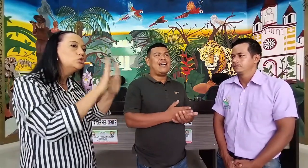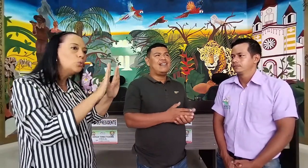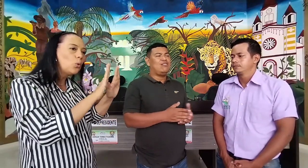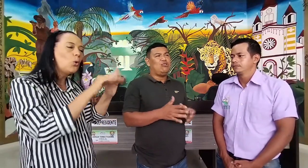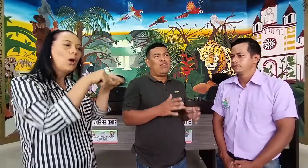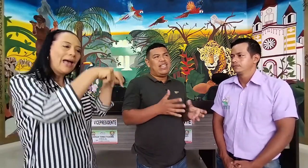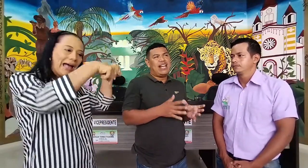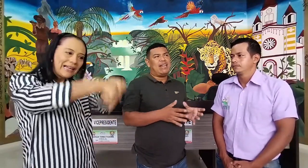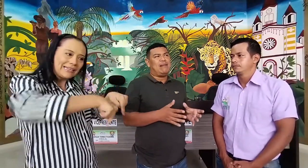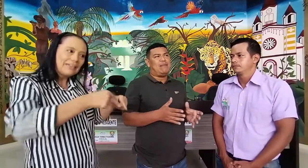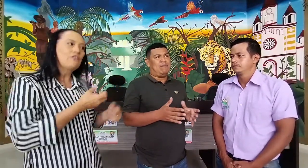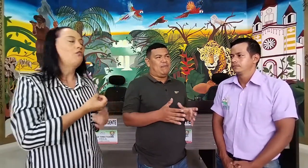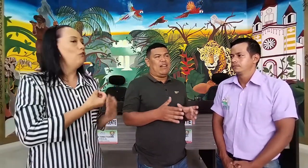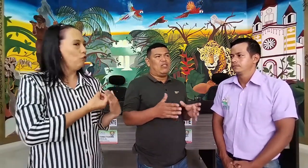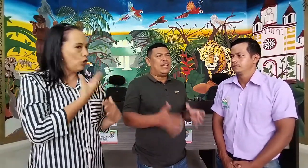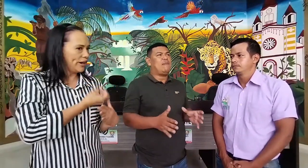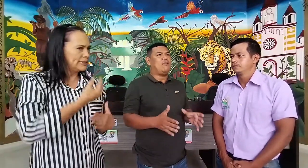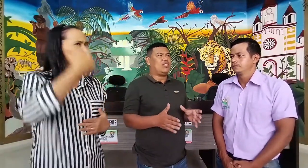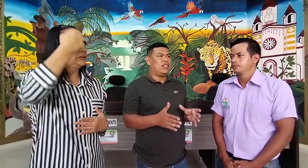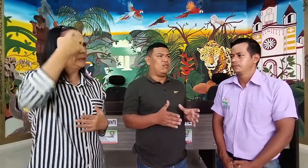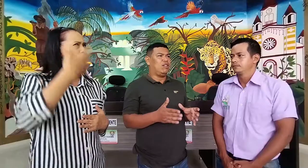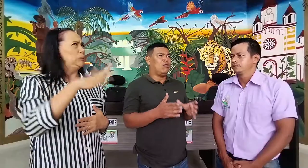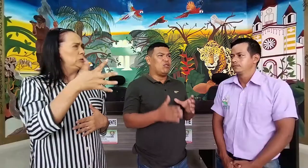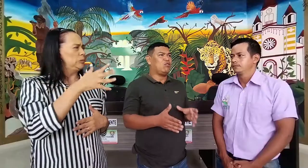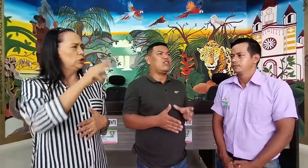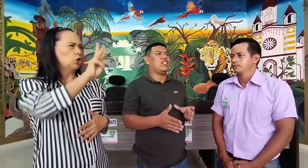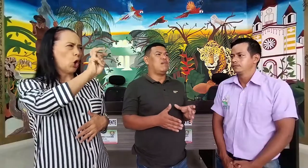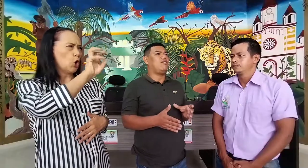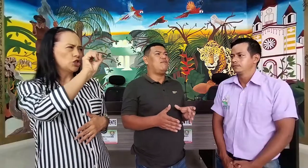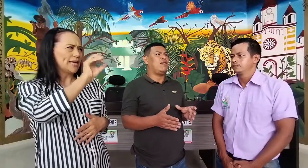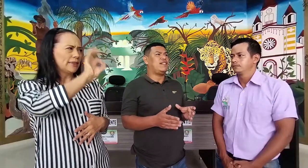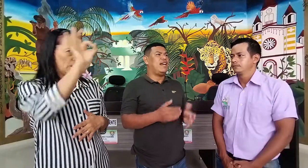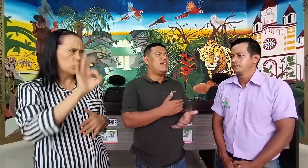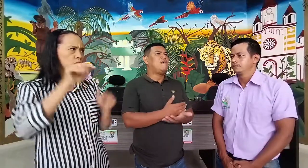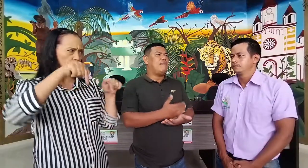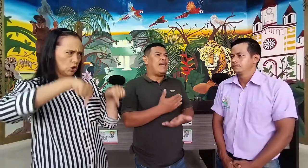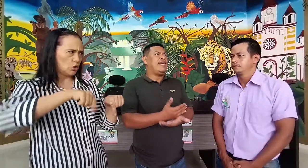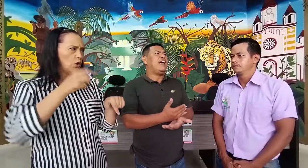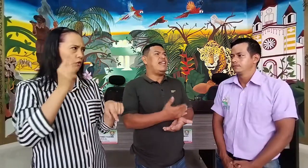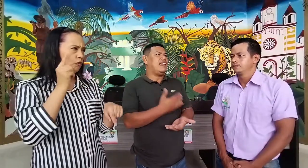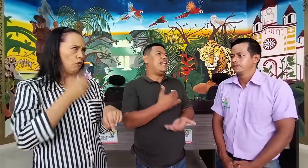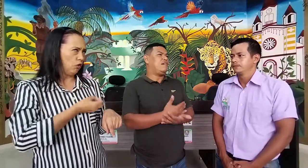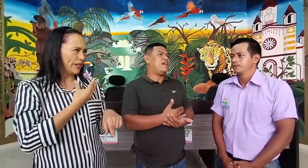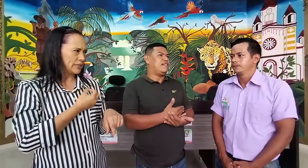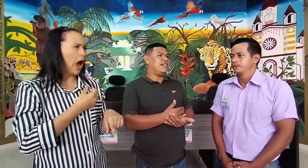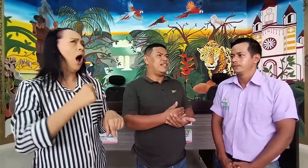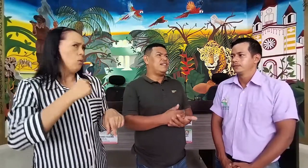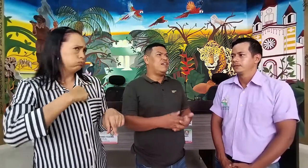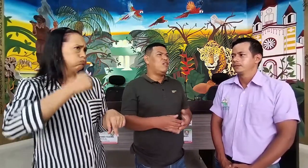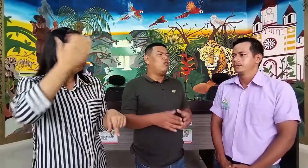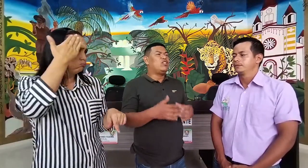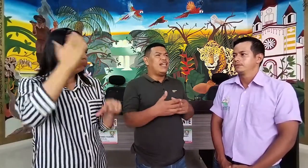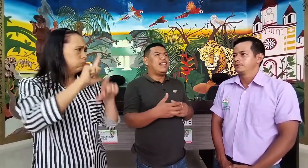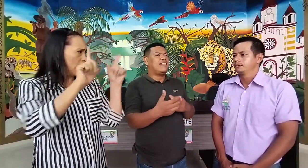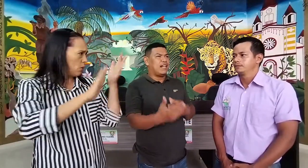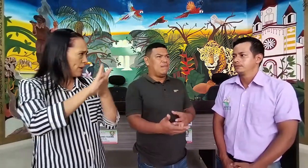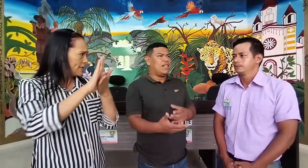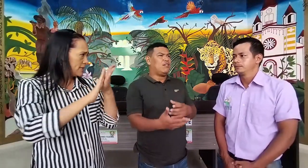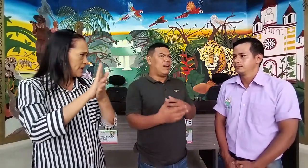yo diría que el 80% de los sordos que tenemos en Florencia manejan la lengua de señas o tienen acercamiento a la